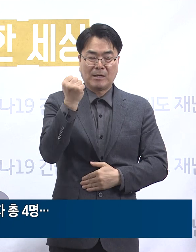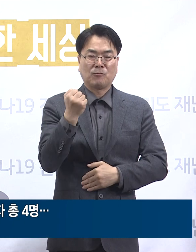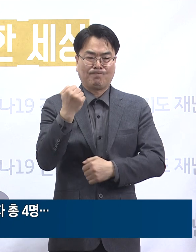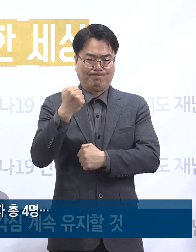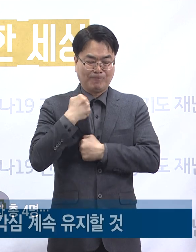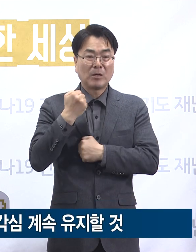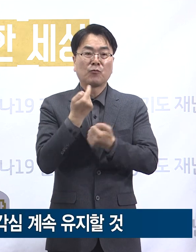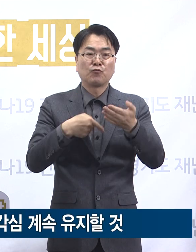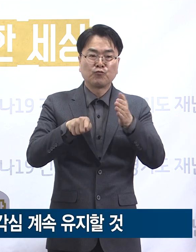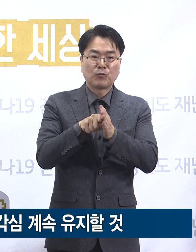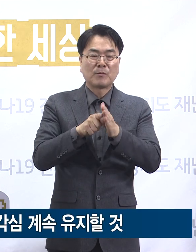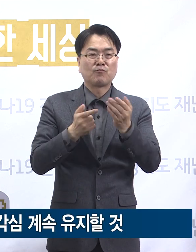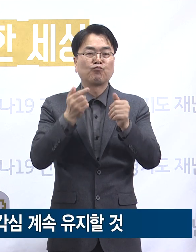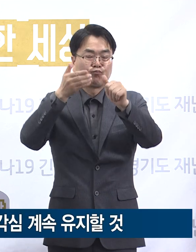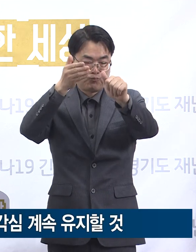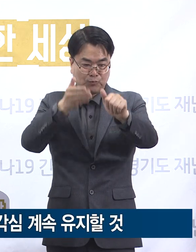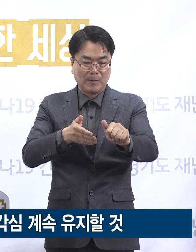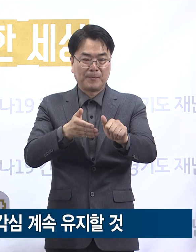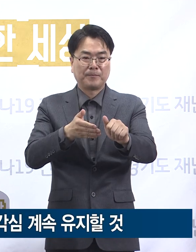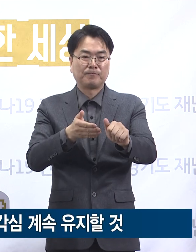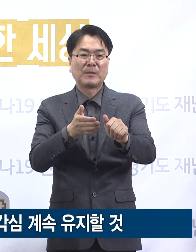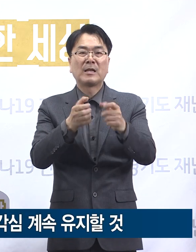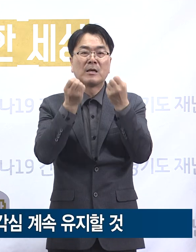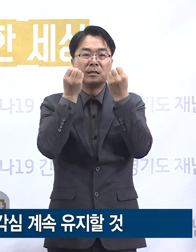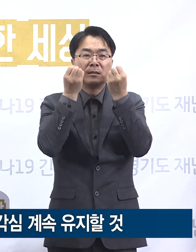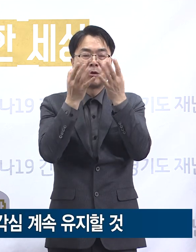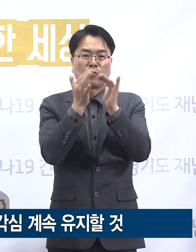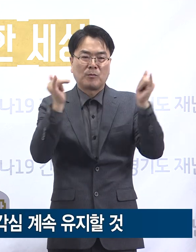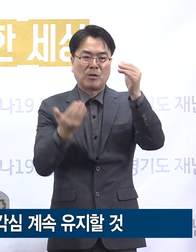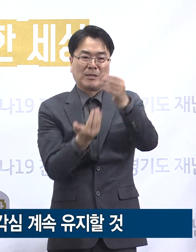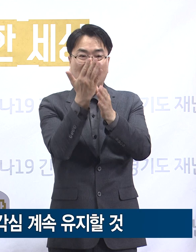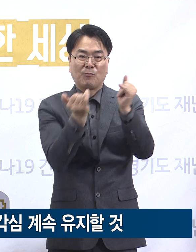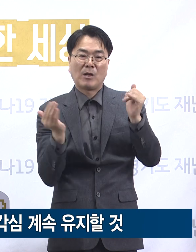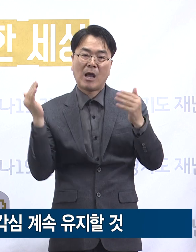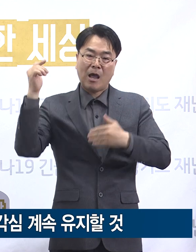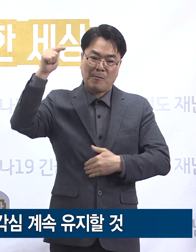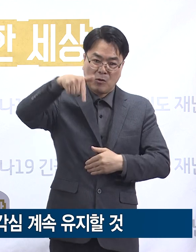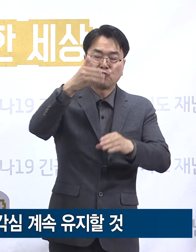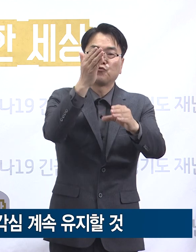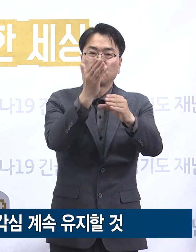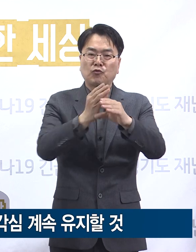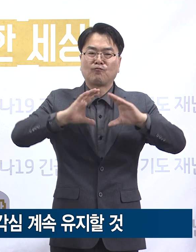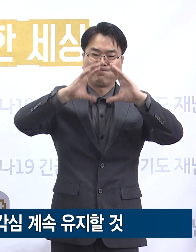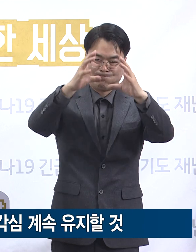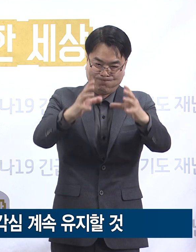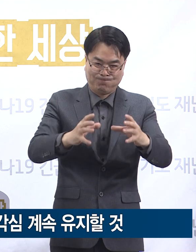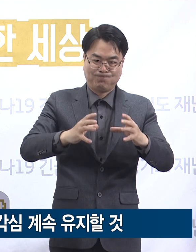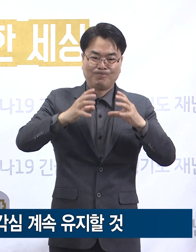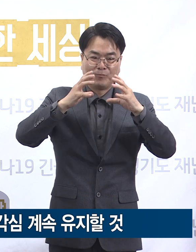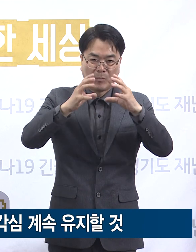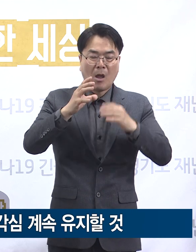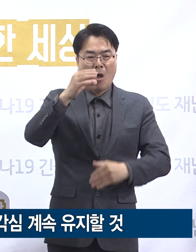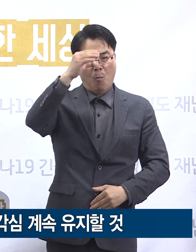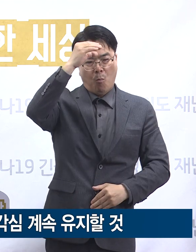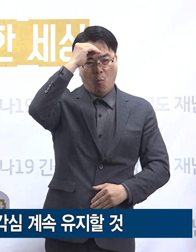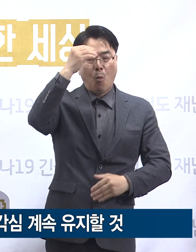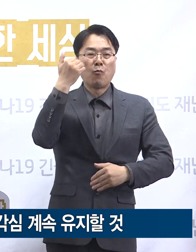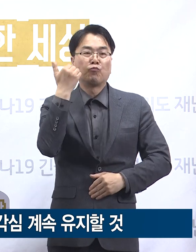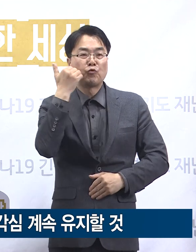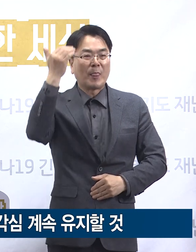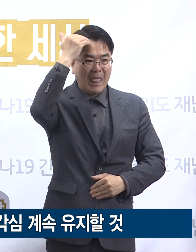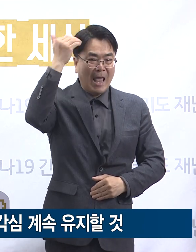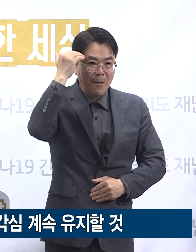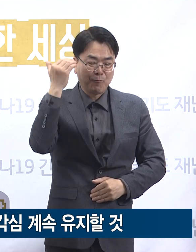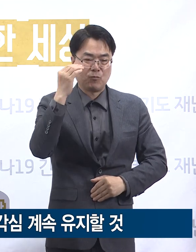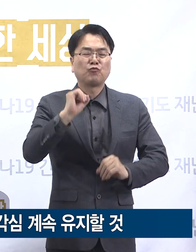최근 국내 코로나19 신규 확진자 수가 감소 추세를 보이고 있고 전세계로부터 코로나19 방역의 모범 사례로 찬사를 받고